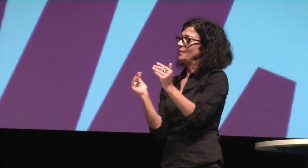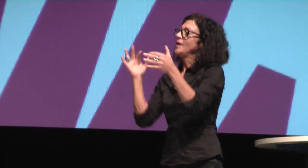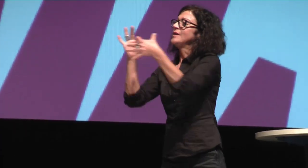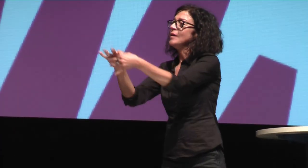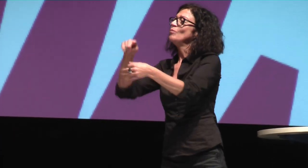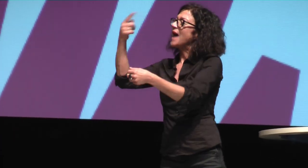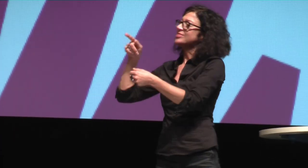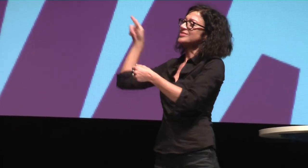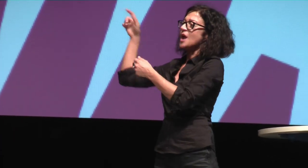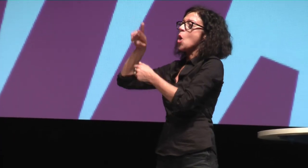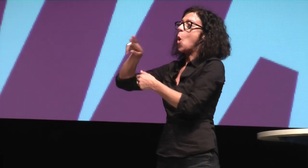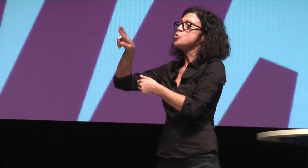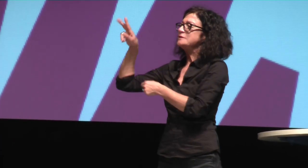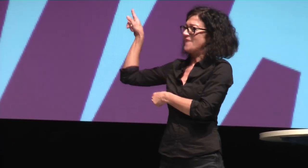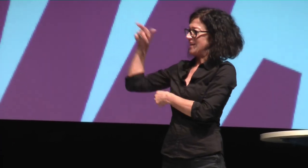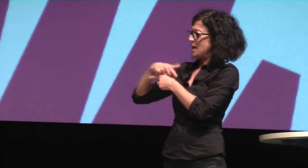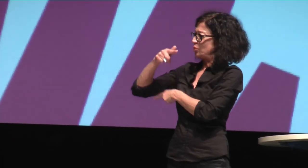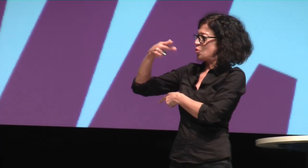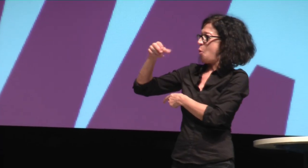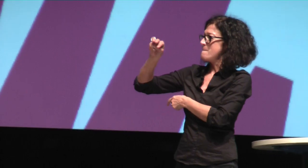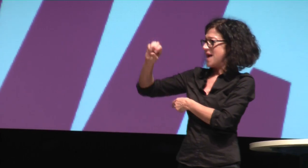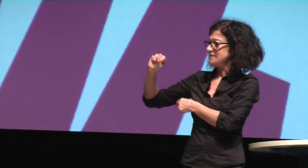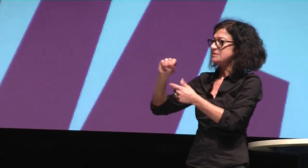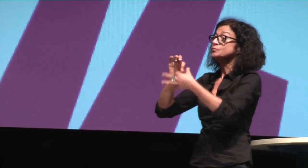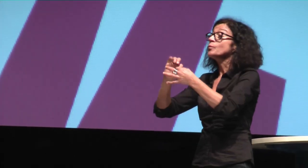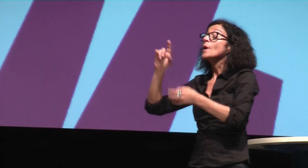zwischen Weißen und Schwarzen, auch zwischen Frauen und Männern.